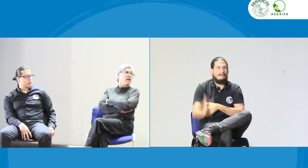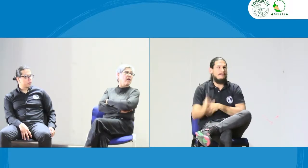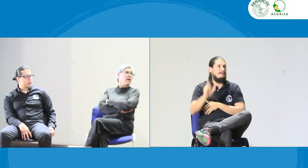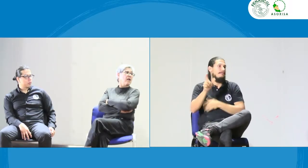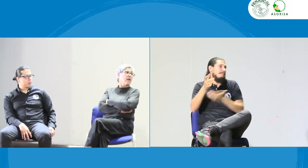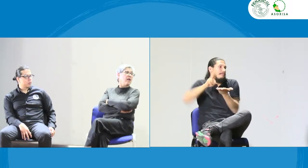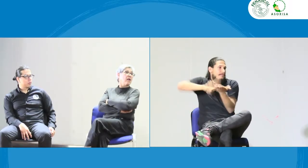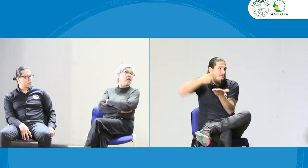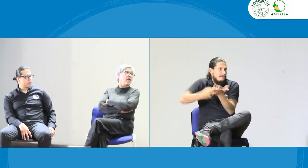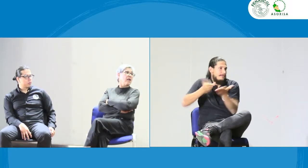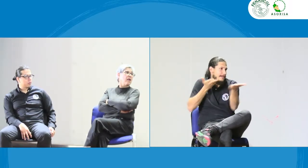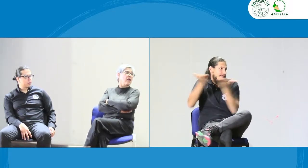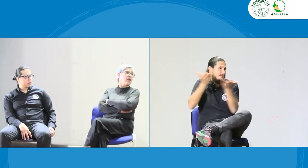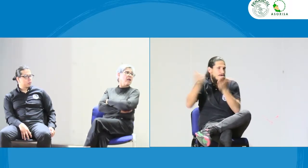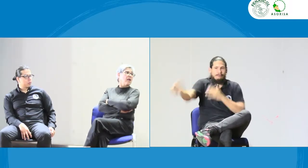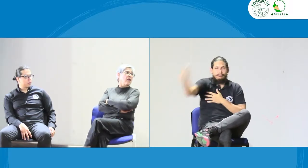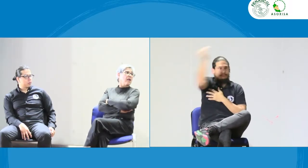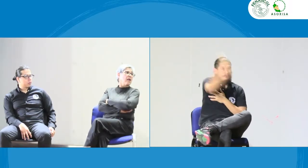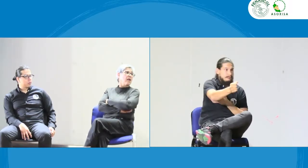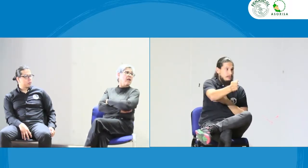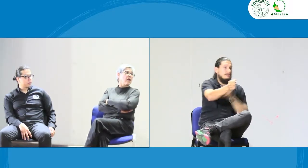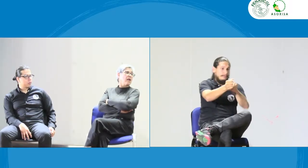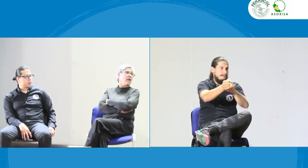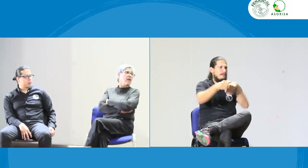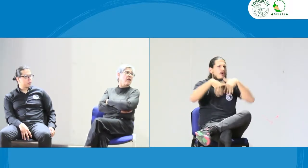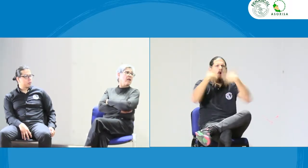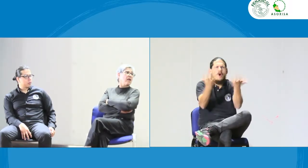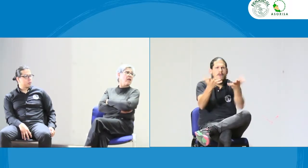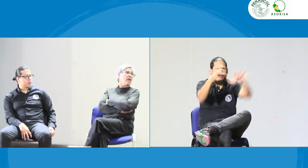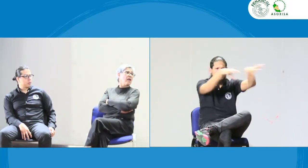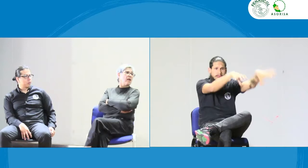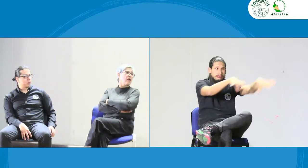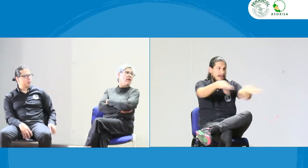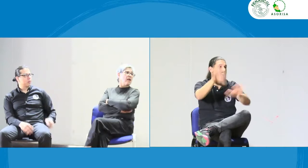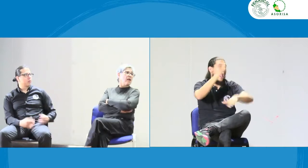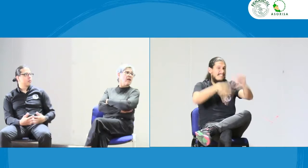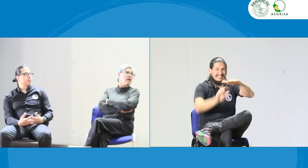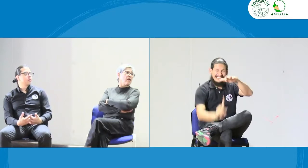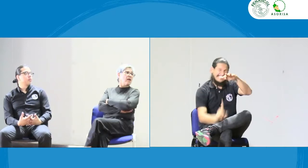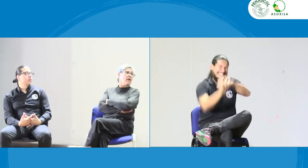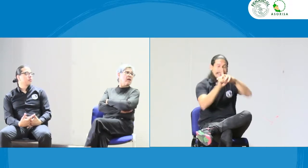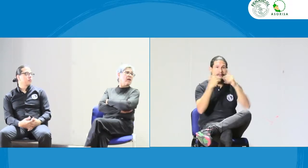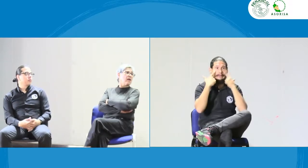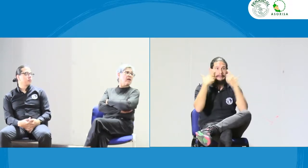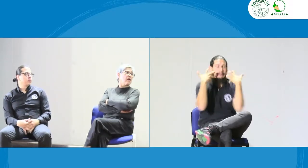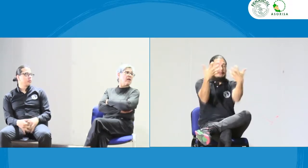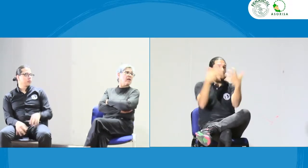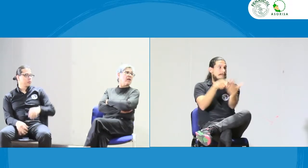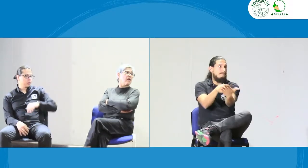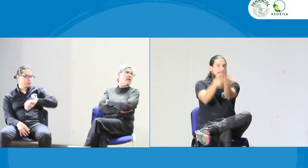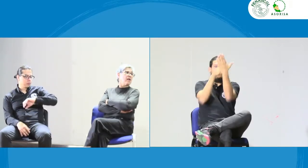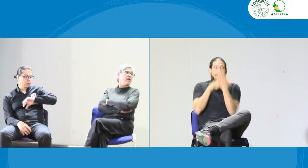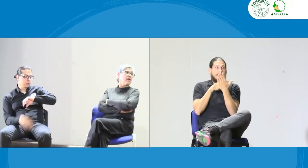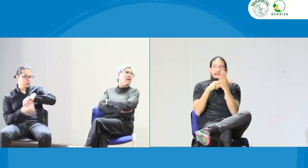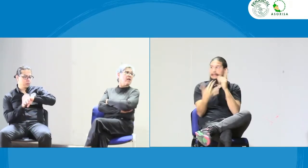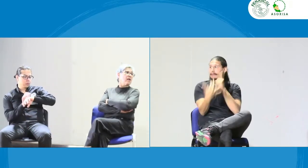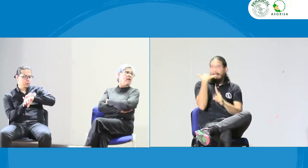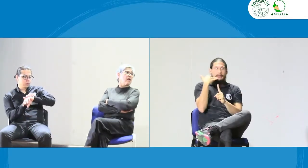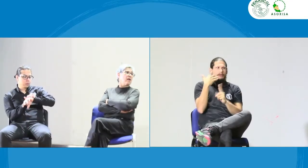contratando intérpretes, sí están contratando el servicio de interpretación. Pero, ¿cómo es esa actitud? Entonces, cuando surgen esas situaciones que